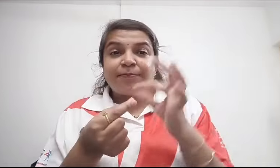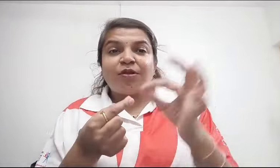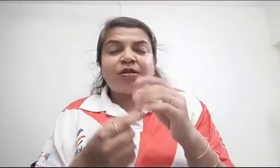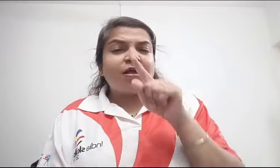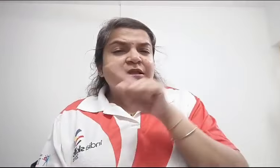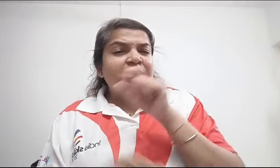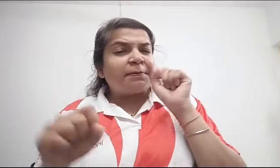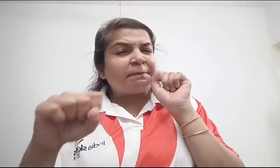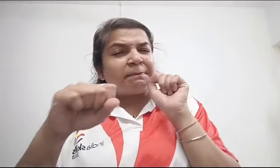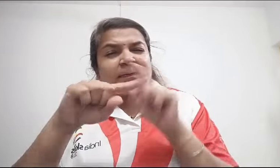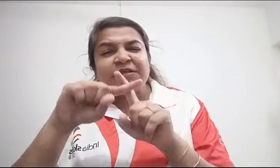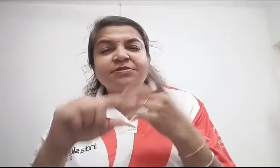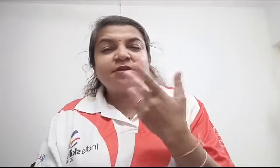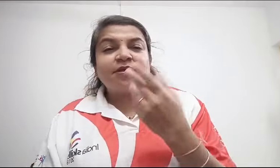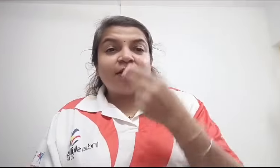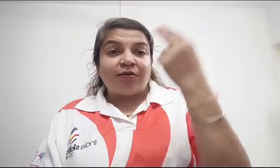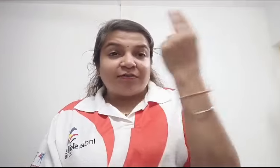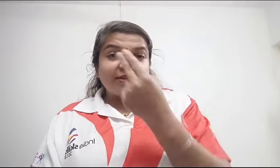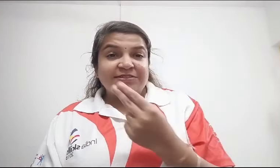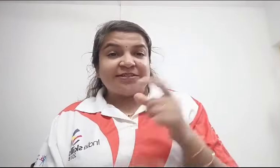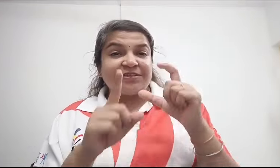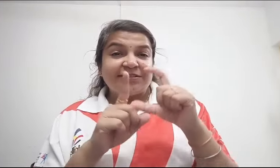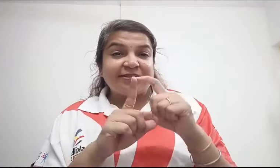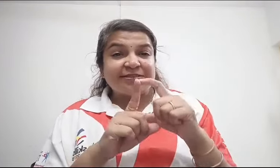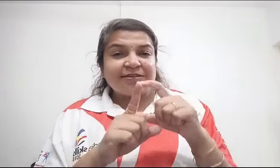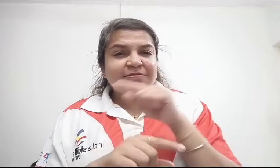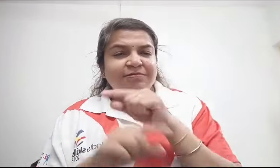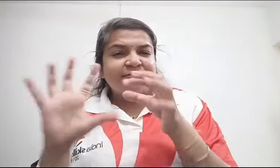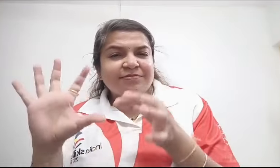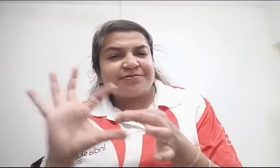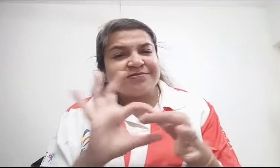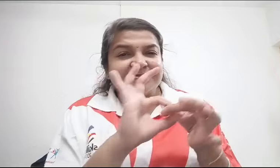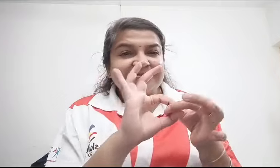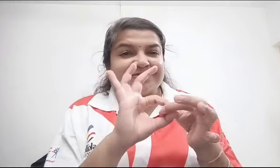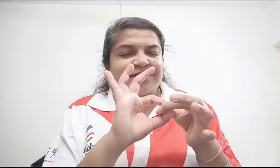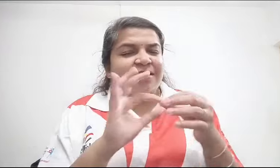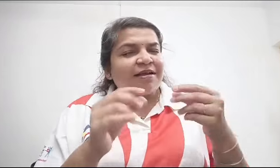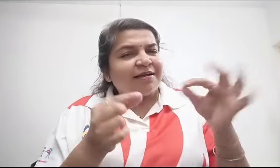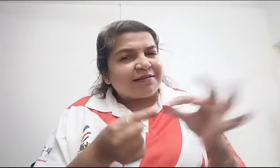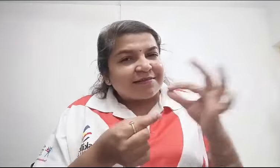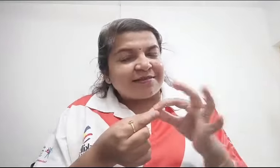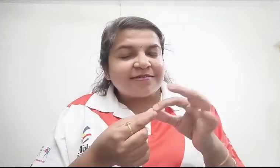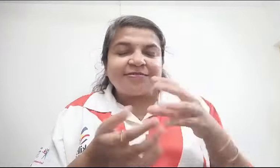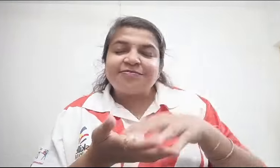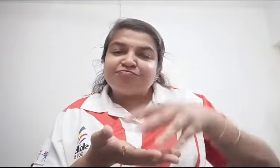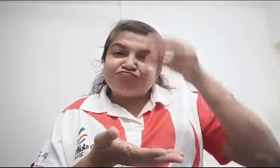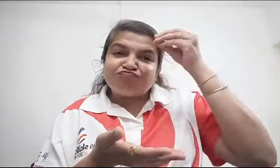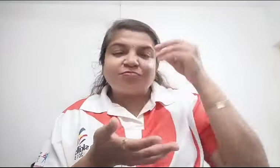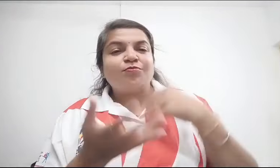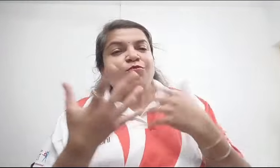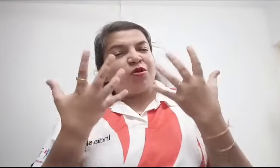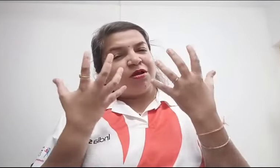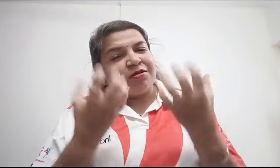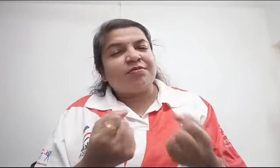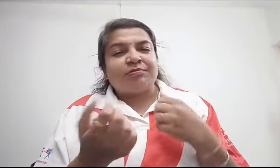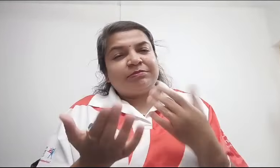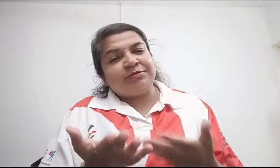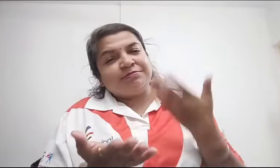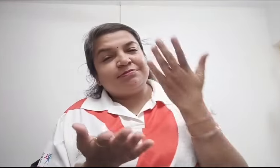अच्छे-च्छे टीचर्स के साथ हुई, और मेरा जो सब काम था, उन्होंने देखा, और मुझे ड्राइंग और एमरोडरी